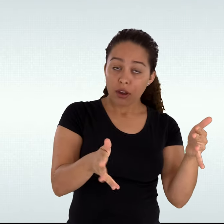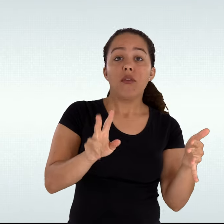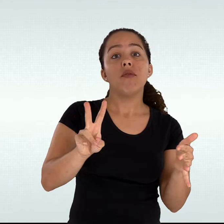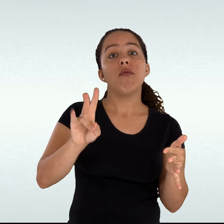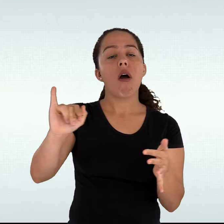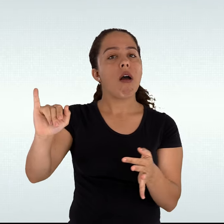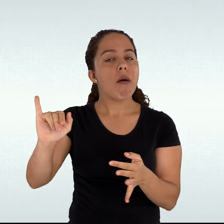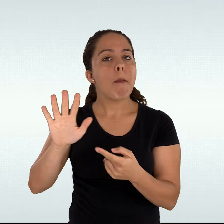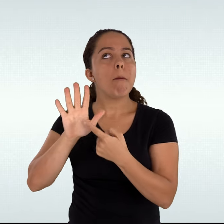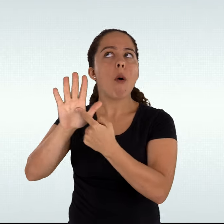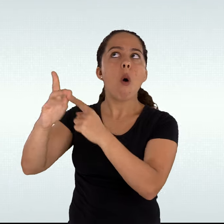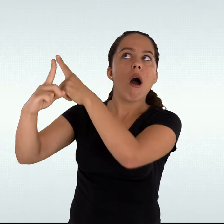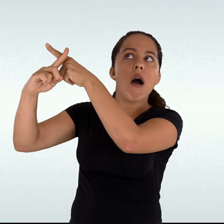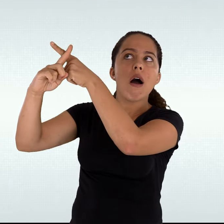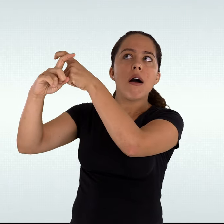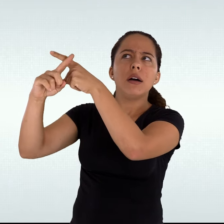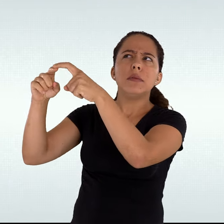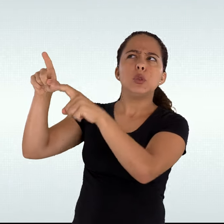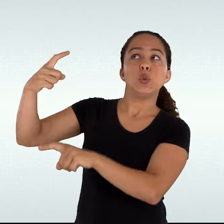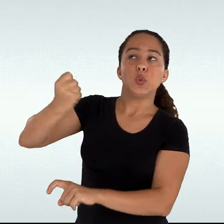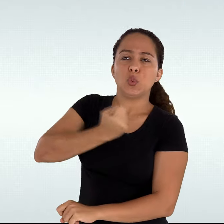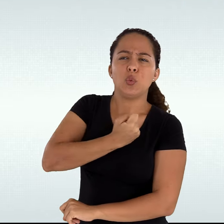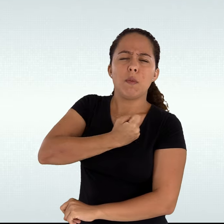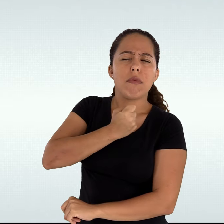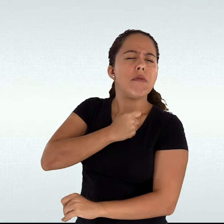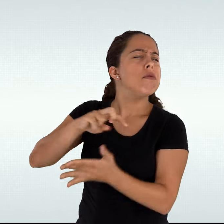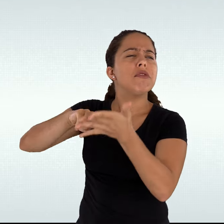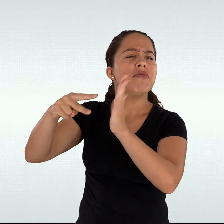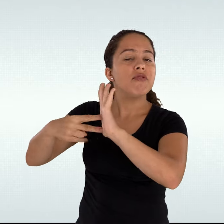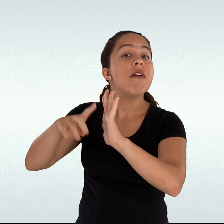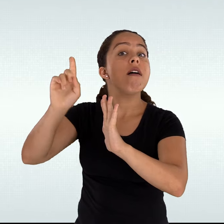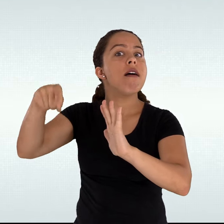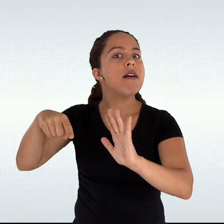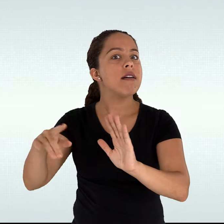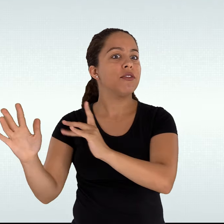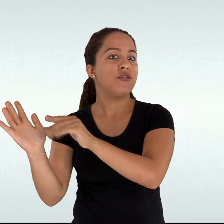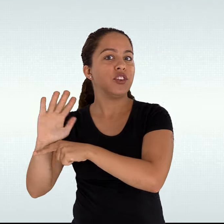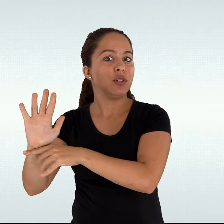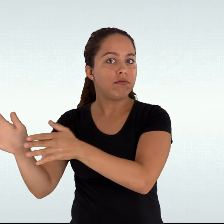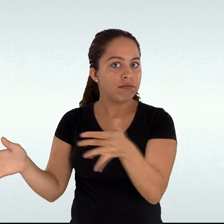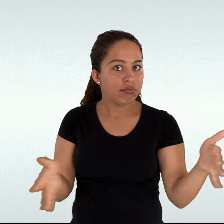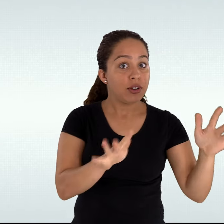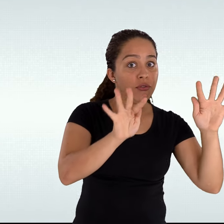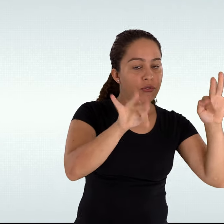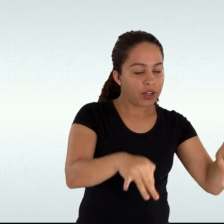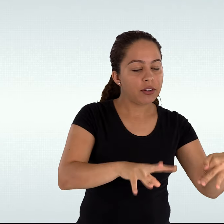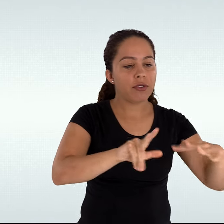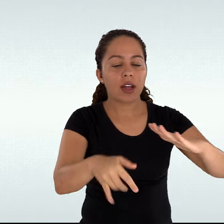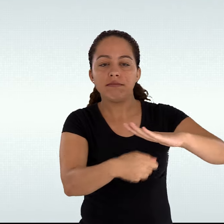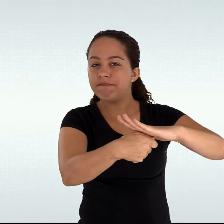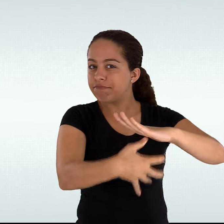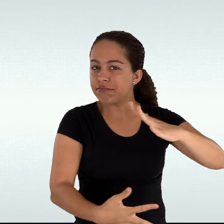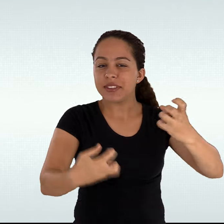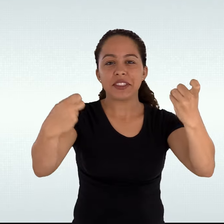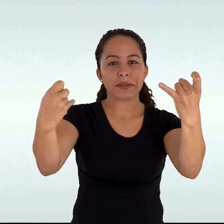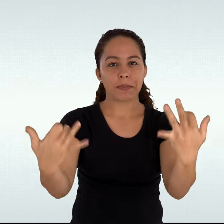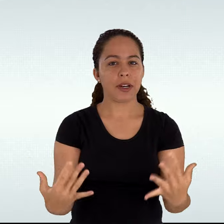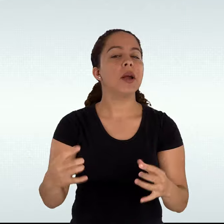você ouvirá um som que identifica notas adicionais ao texto, que podem ser ouvidas ao final desta gravação.